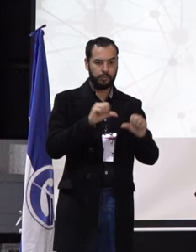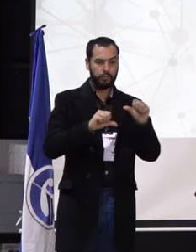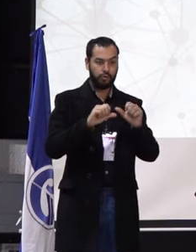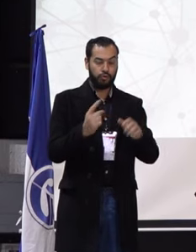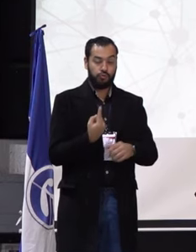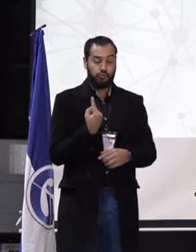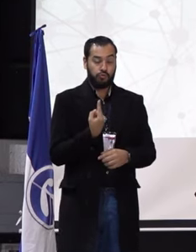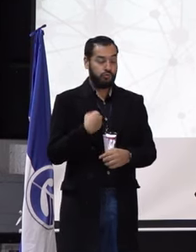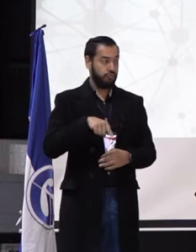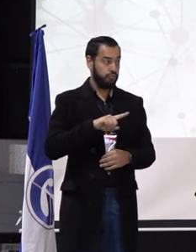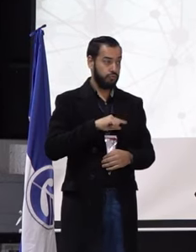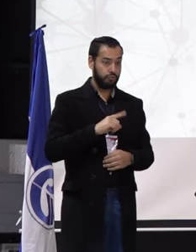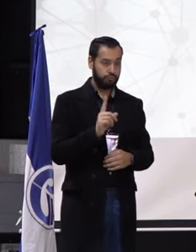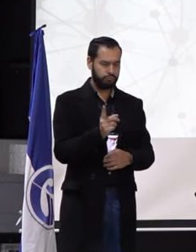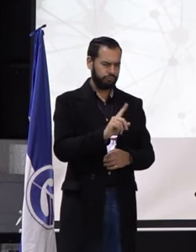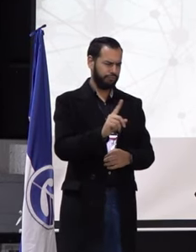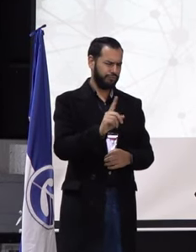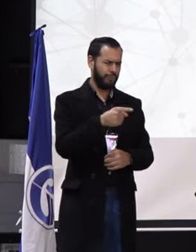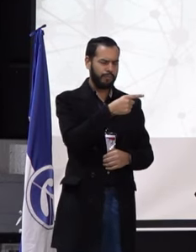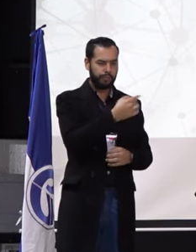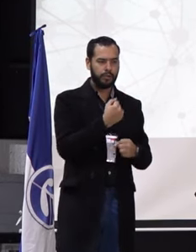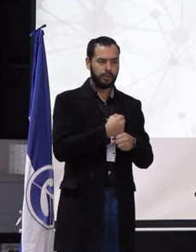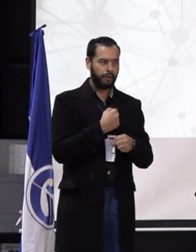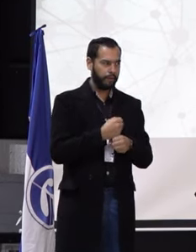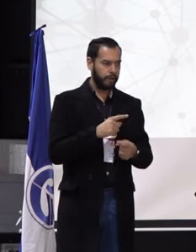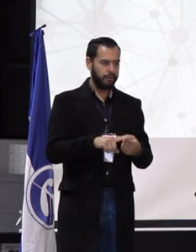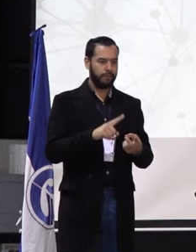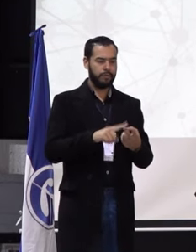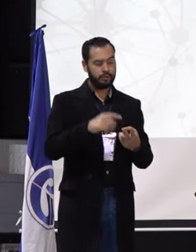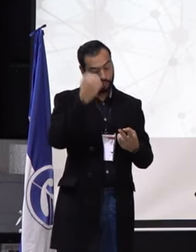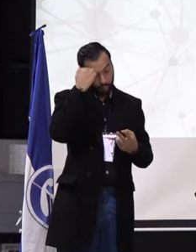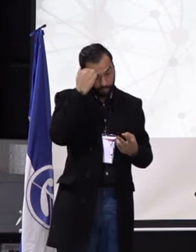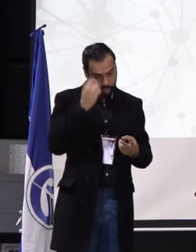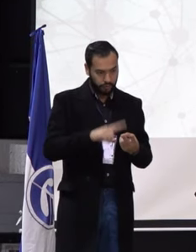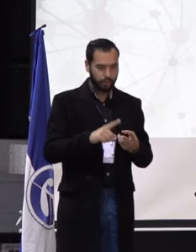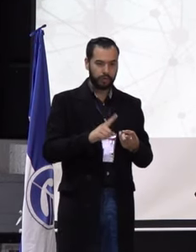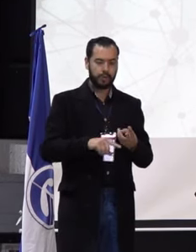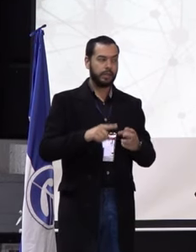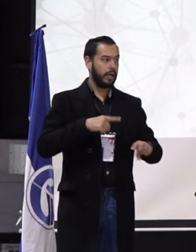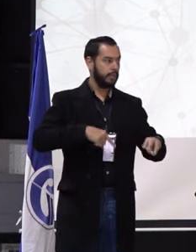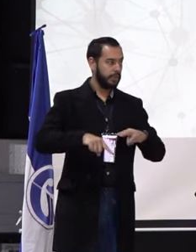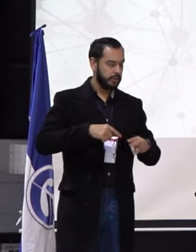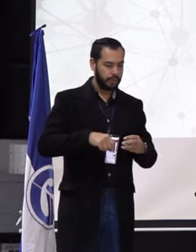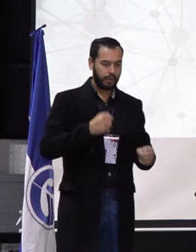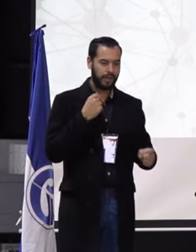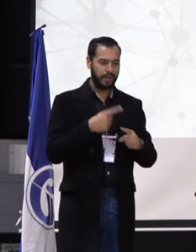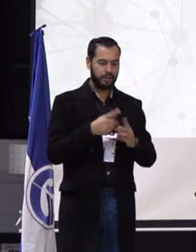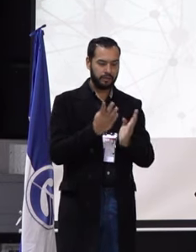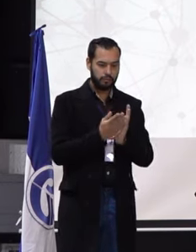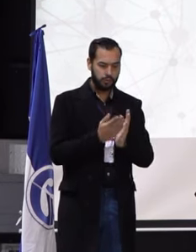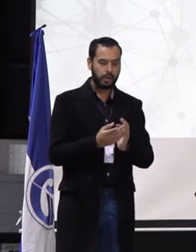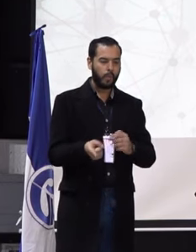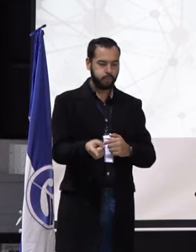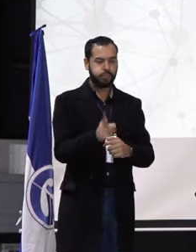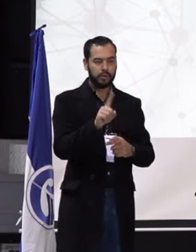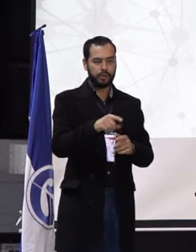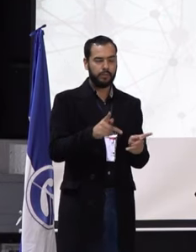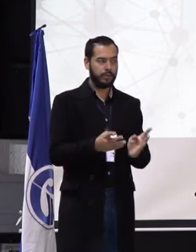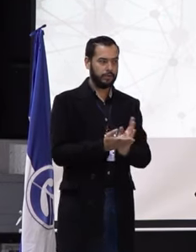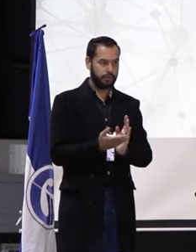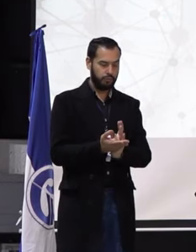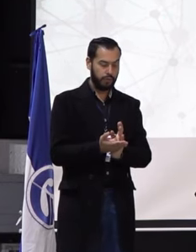no estamos solos. Allá tenemos trabajadores, están los docentes, los administrativos, están los egresados y también están los estudiantes. Entonces,